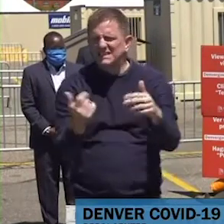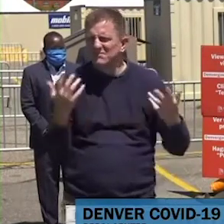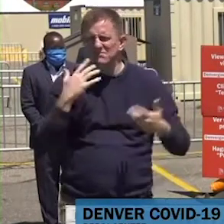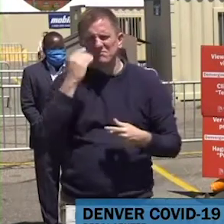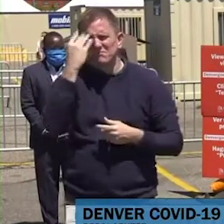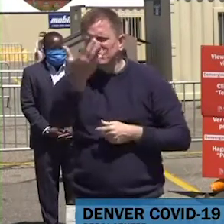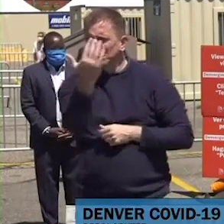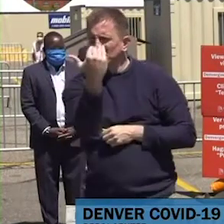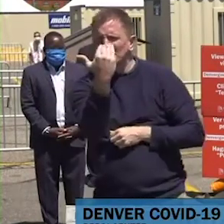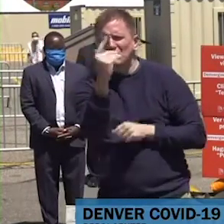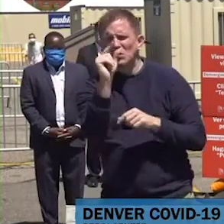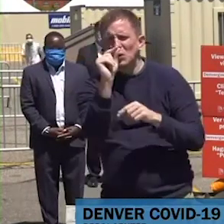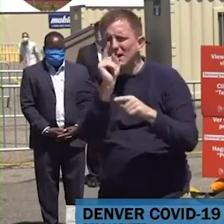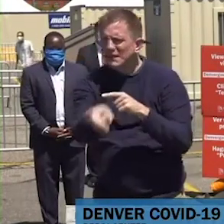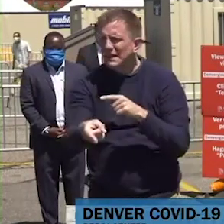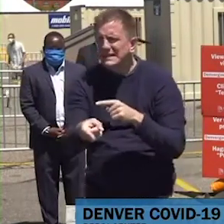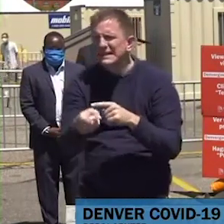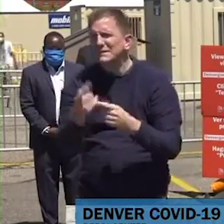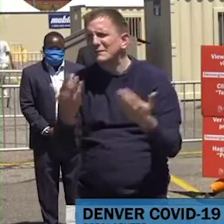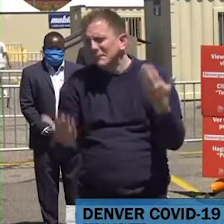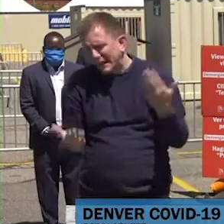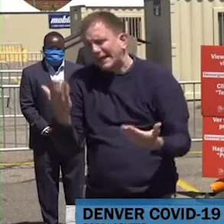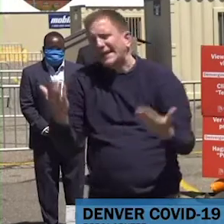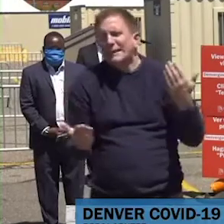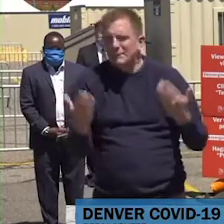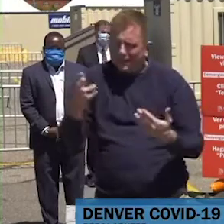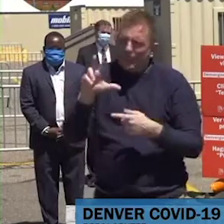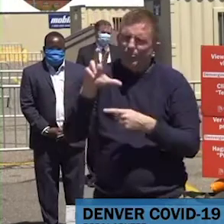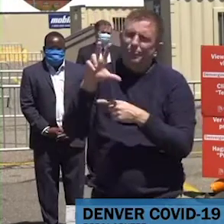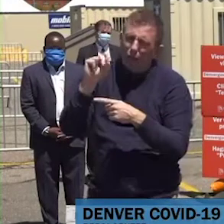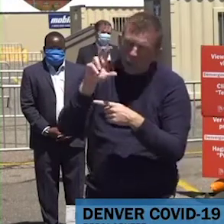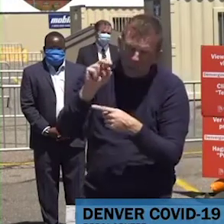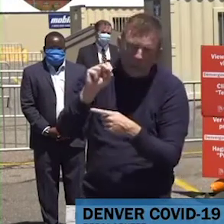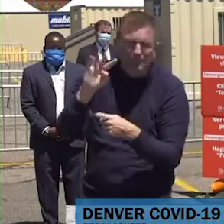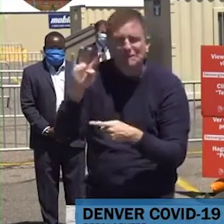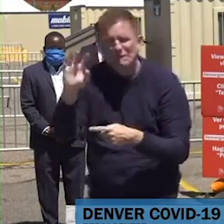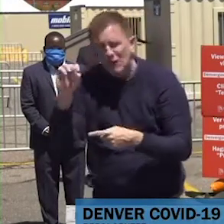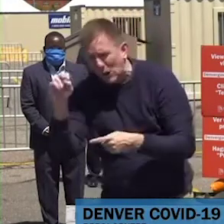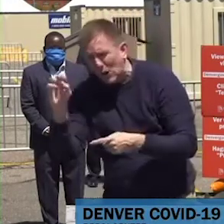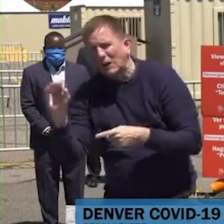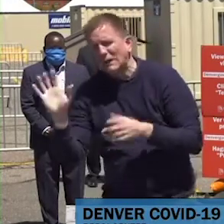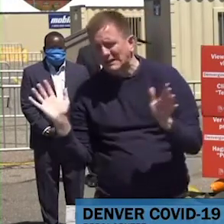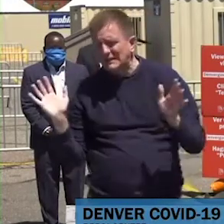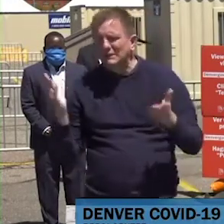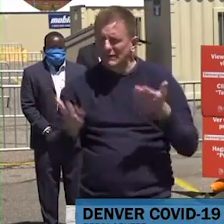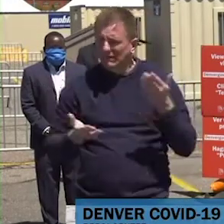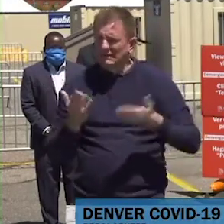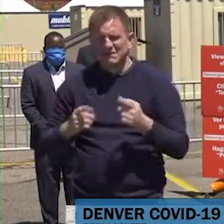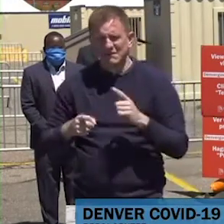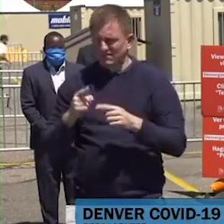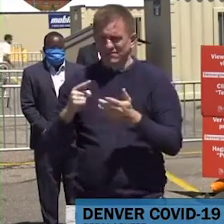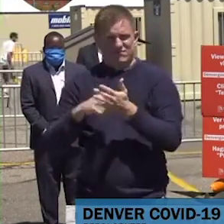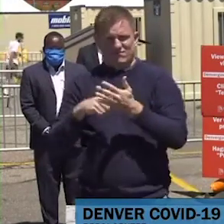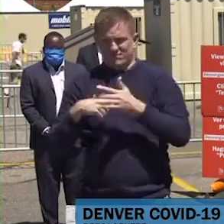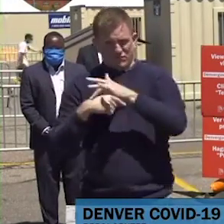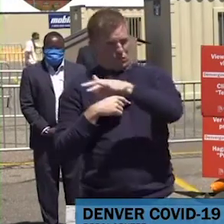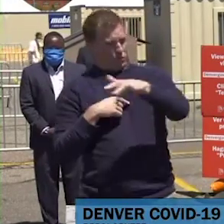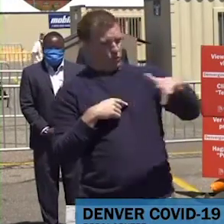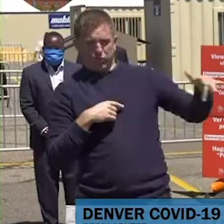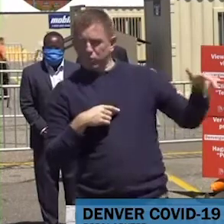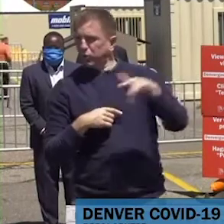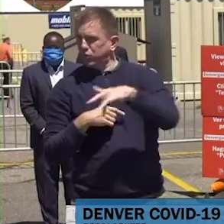30, 40 minutos, pero deberías de salir en algunos días, quizá en 5 a 10 minutos. Es fácil, es rápido, 34